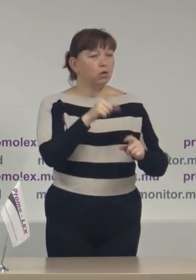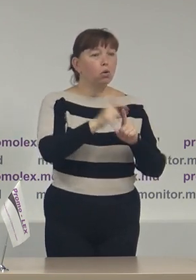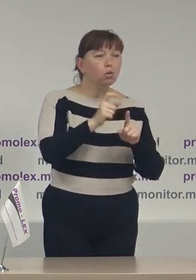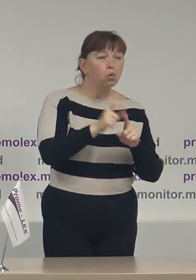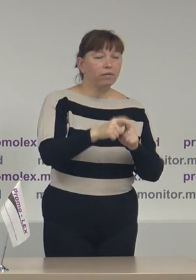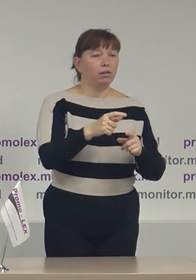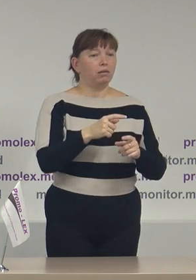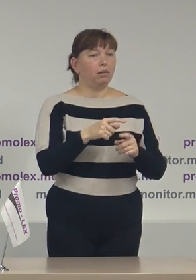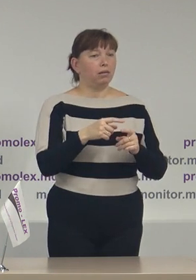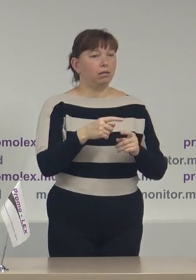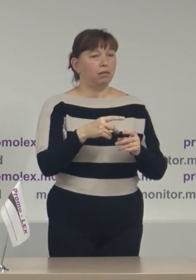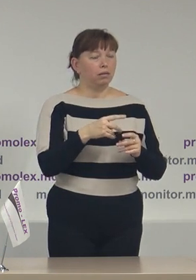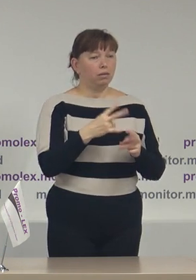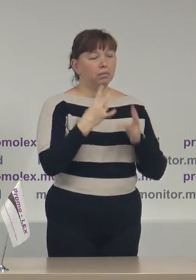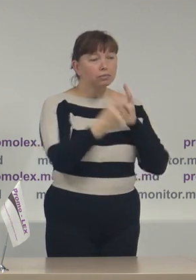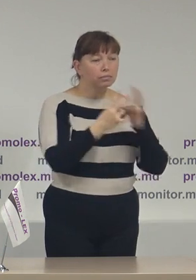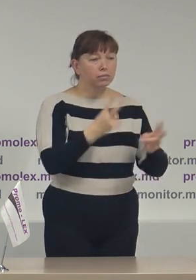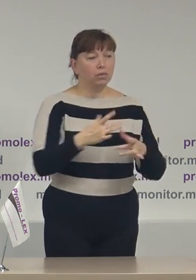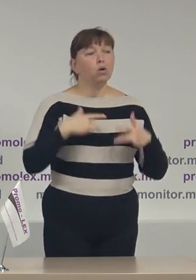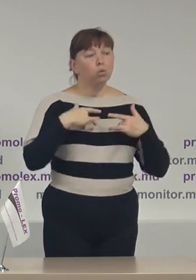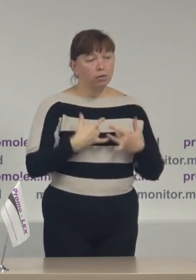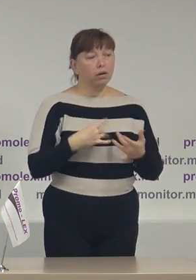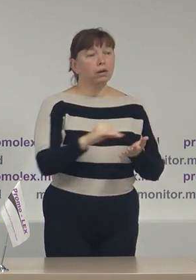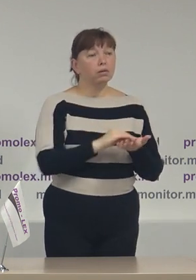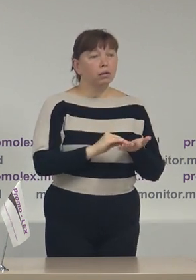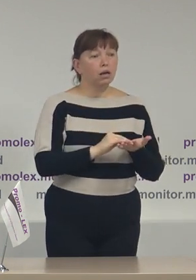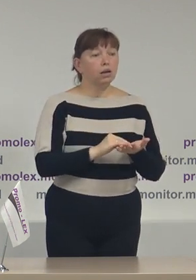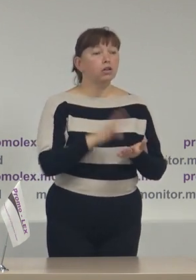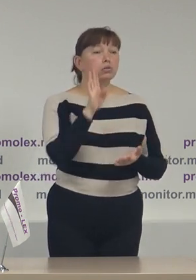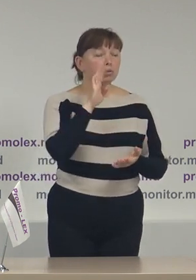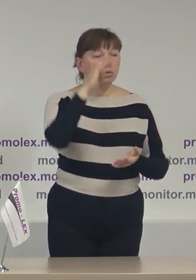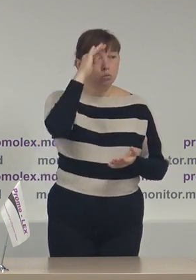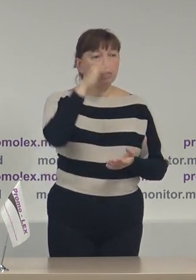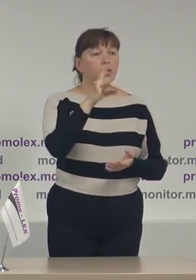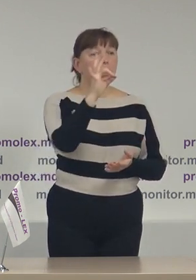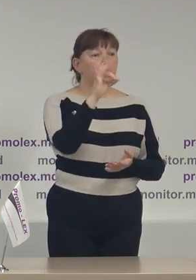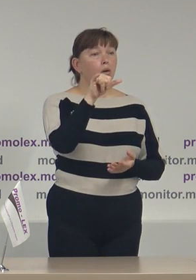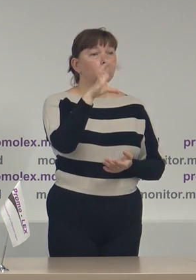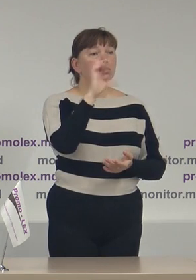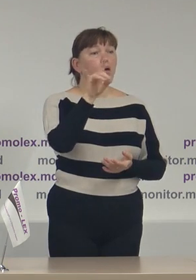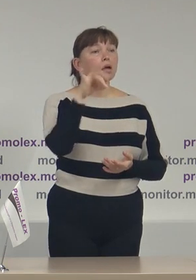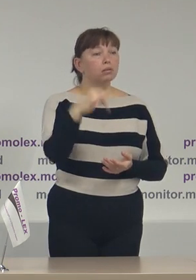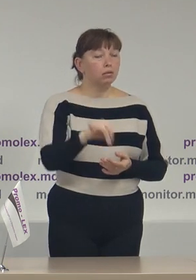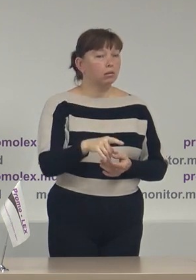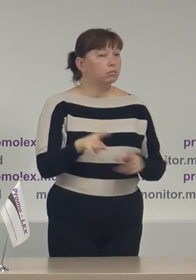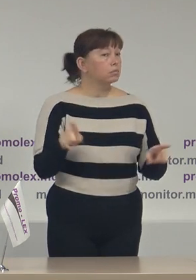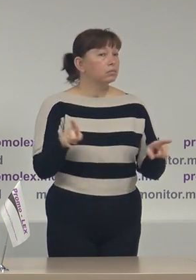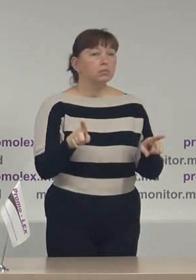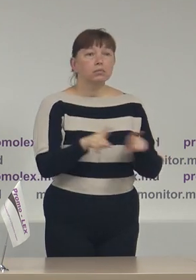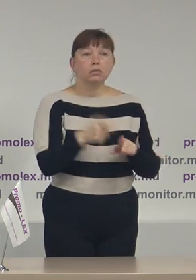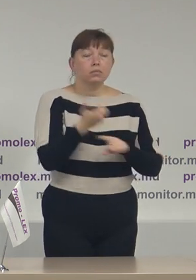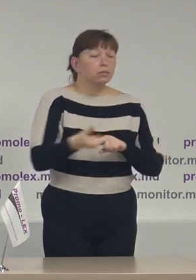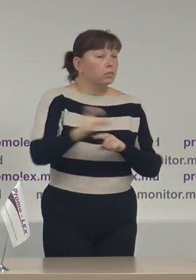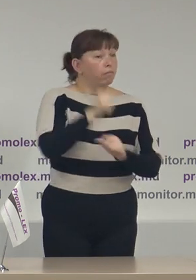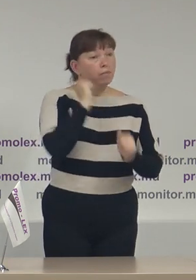la discriminare, cu regret iarăși domnul Renat Usatăi pare să facă uzi cel mai des